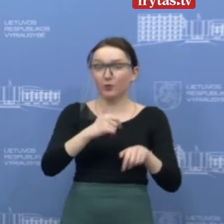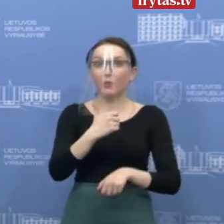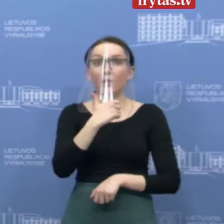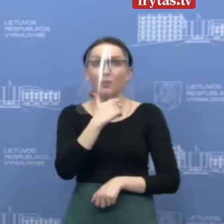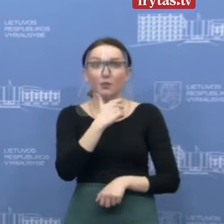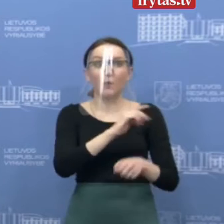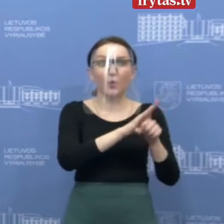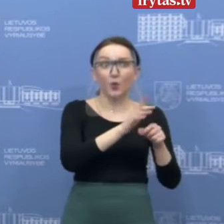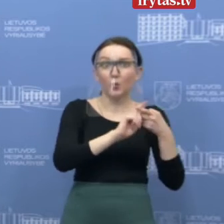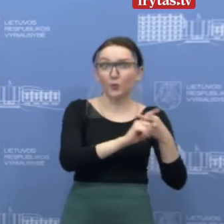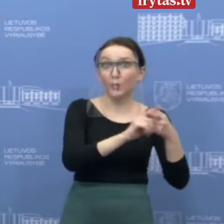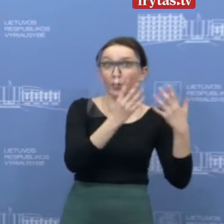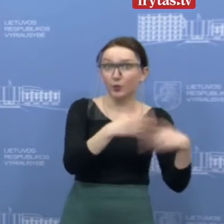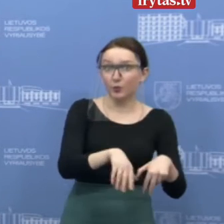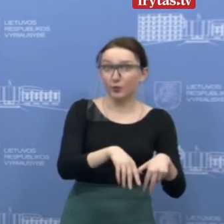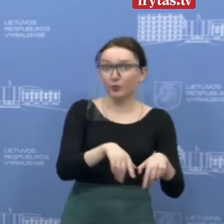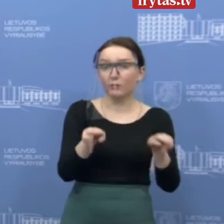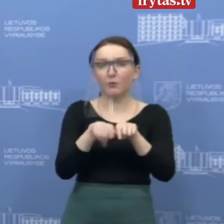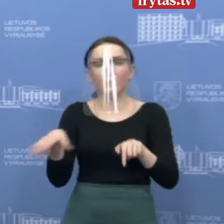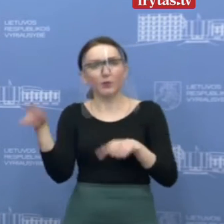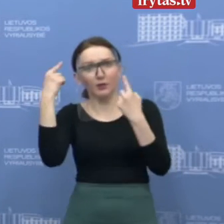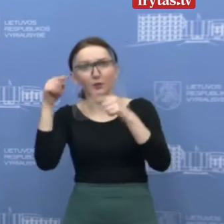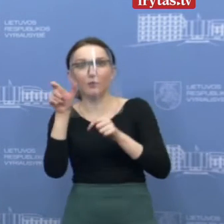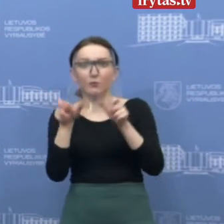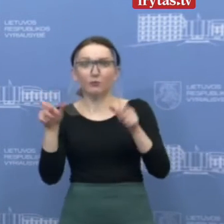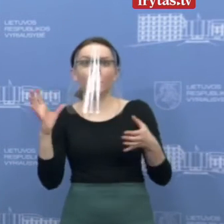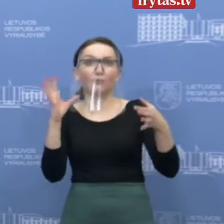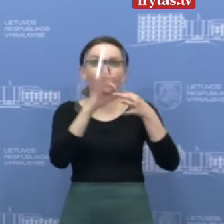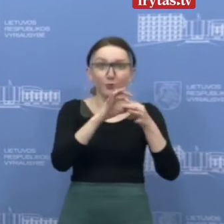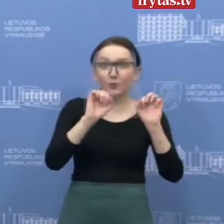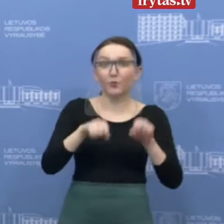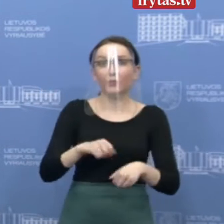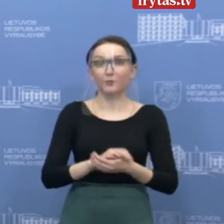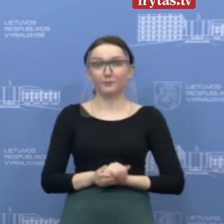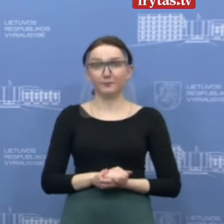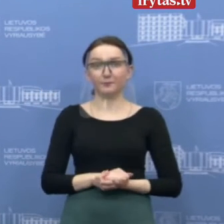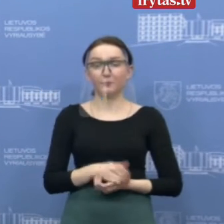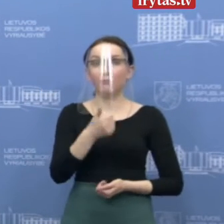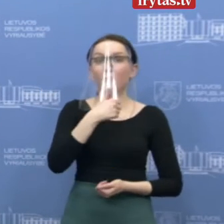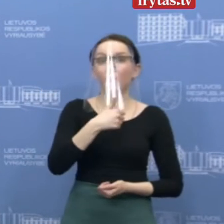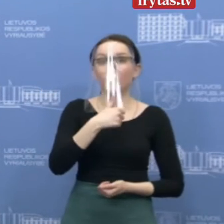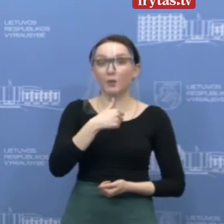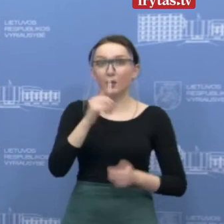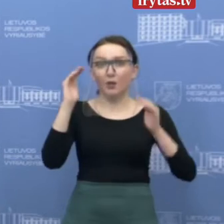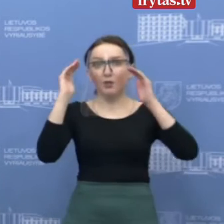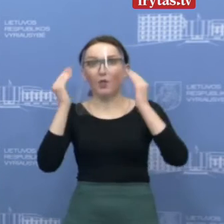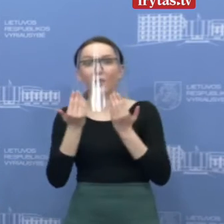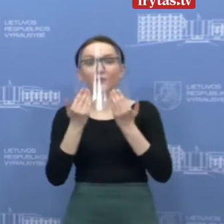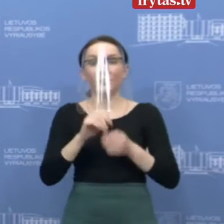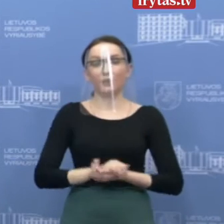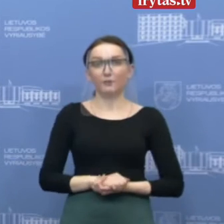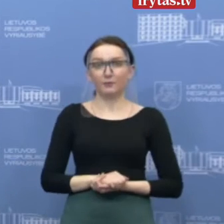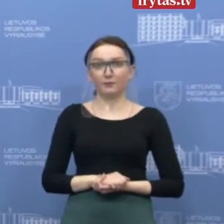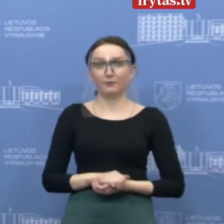stebimi. Bet galės ir plačiausia visuomenė prisijungti prie jų ir irgi išbandyti savizoliaciją.